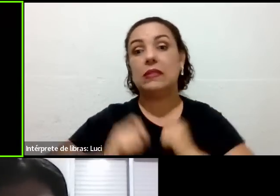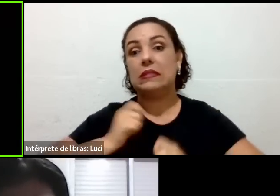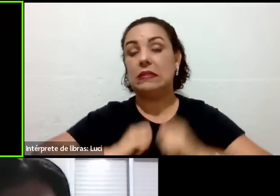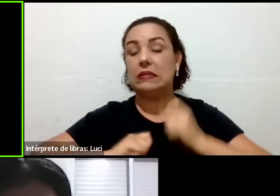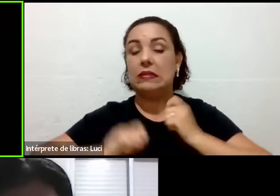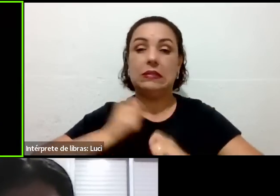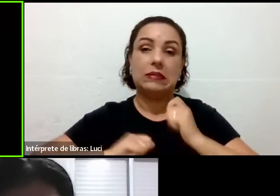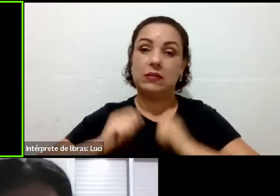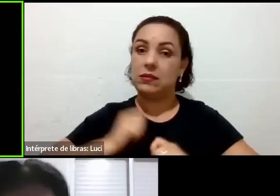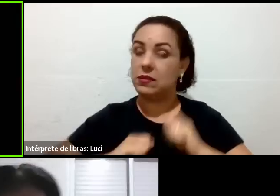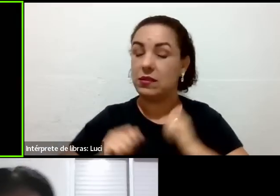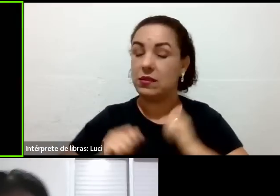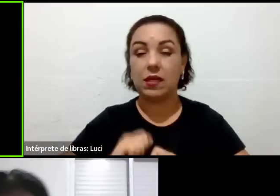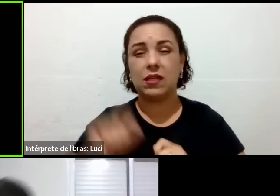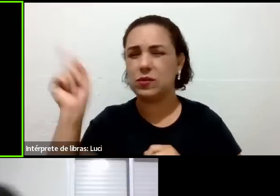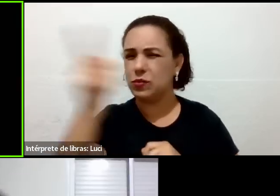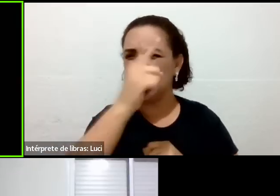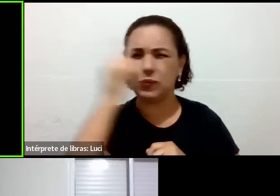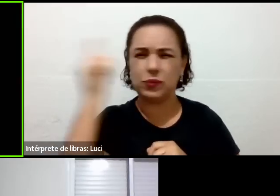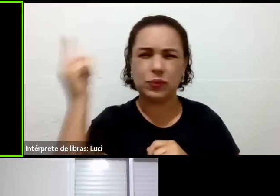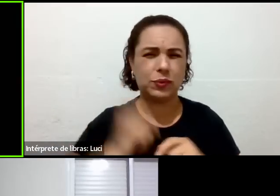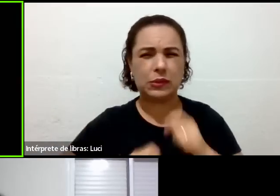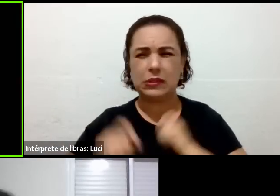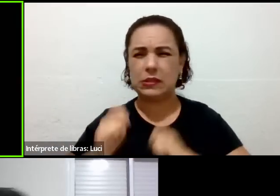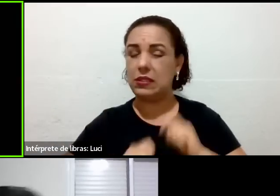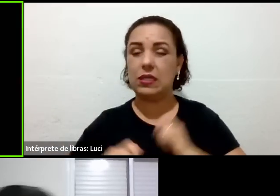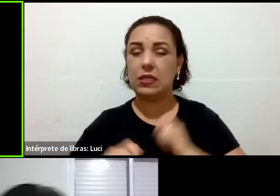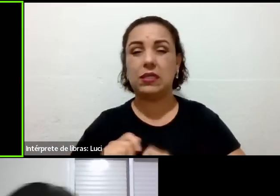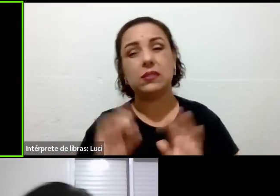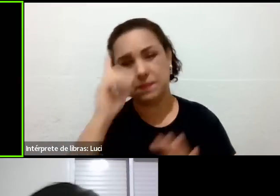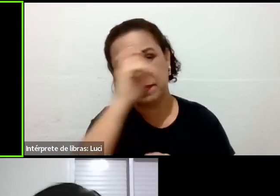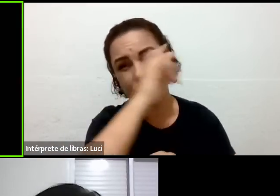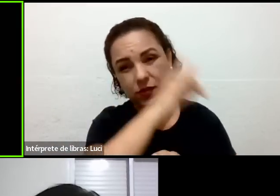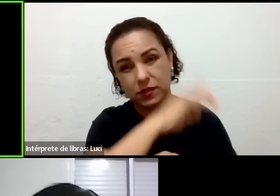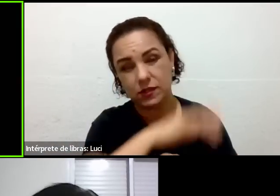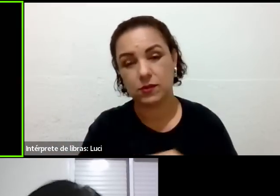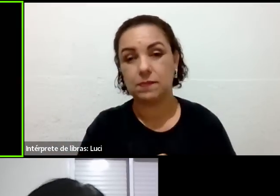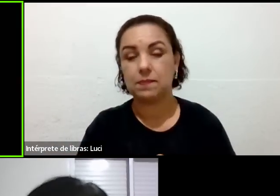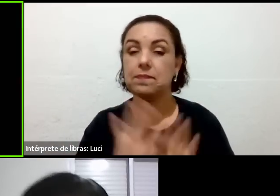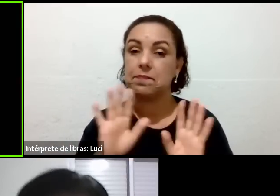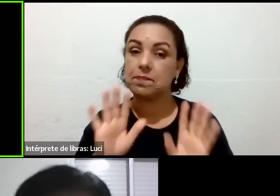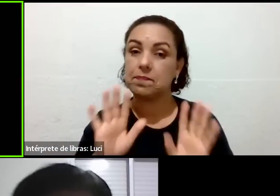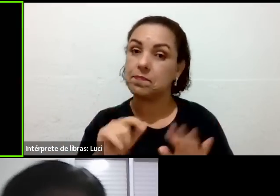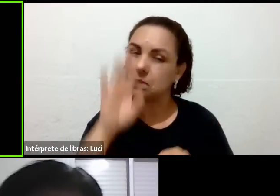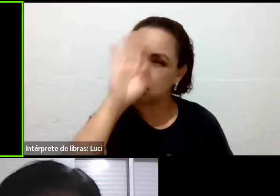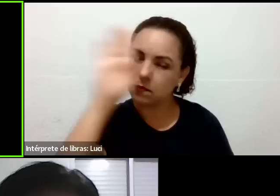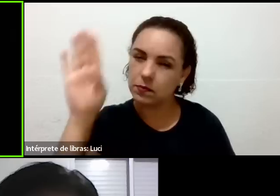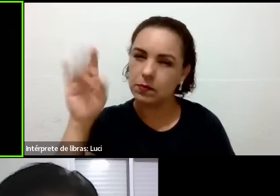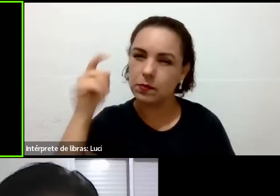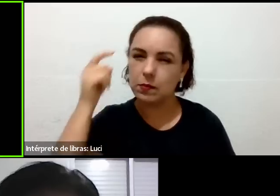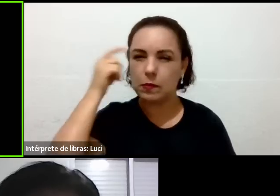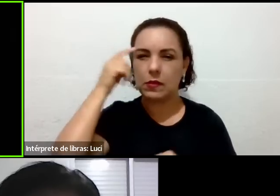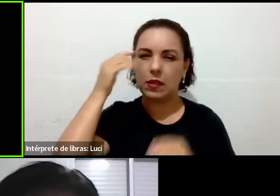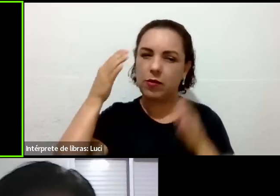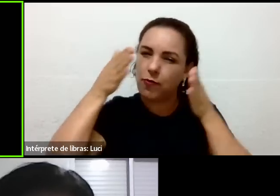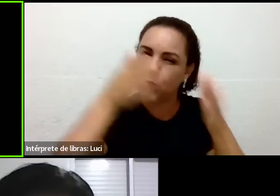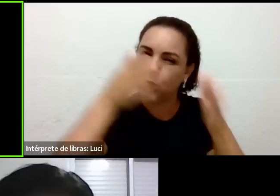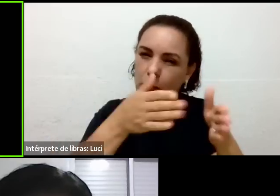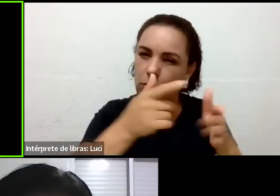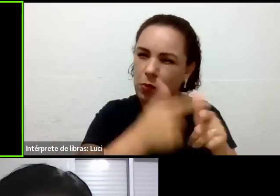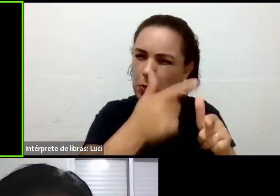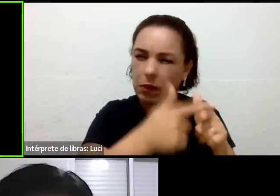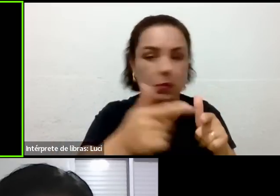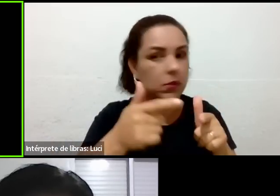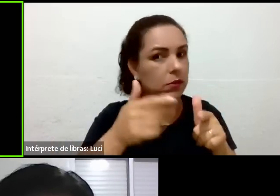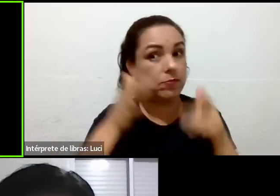muito ansiosas. Eu brinco muito assim, foca na solução e não no problema. já vai te ajudar demais. Depois, essa